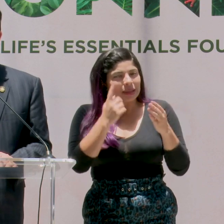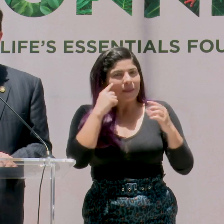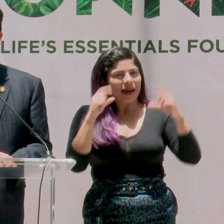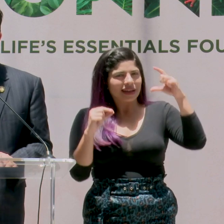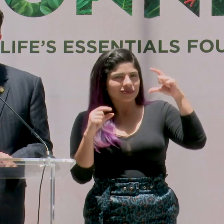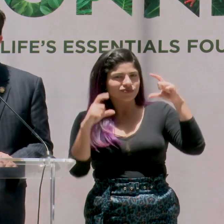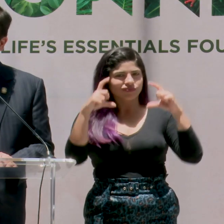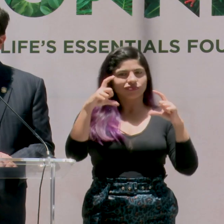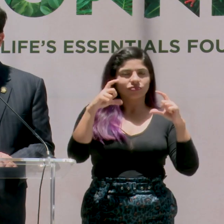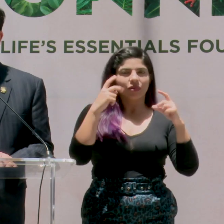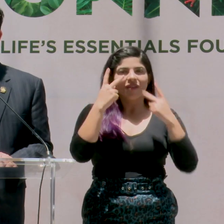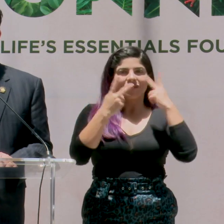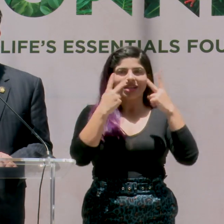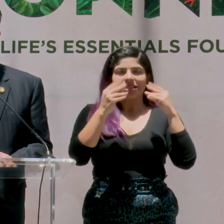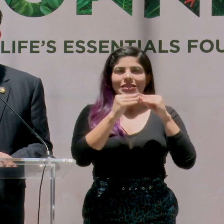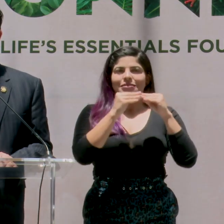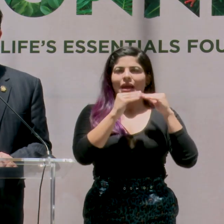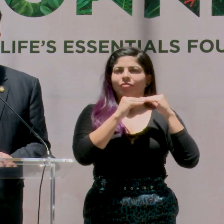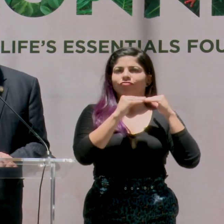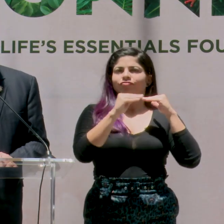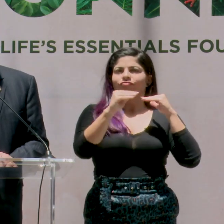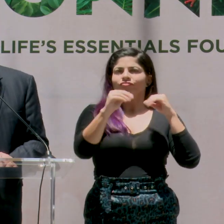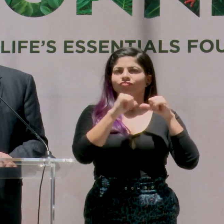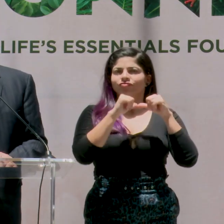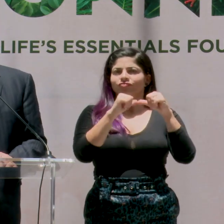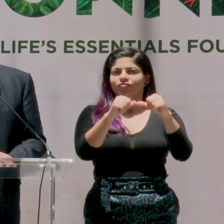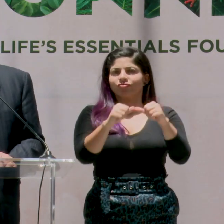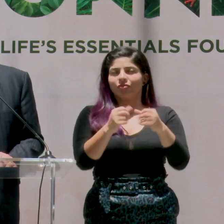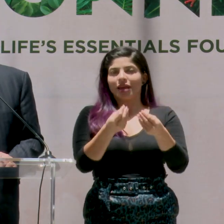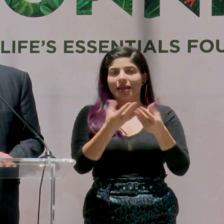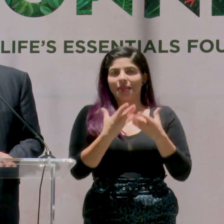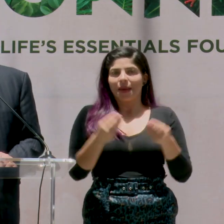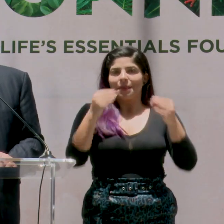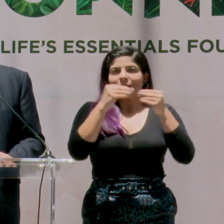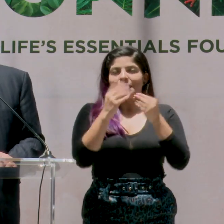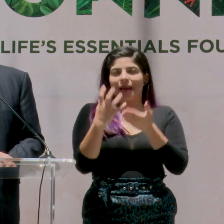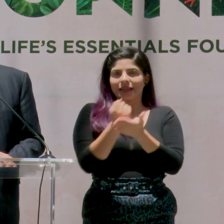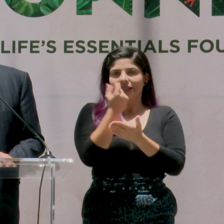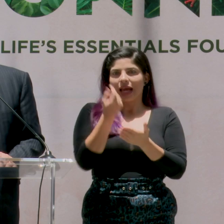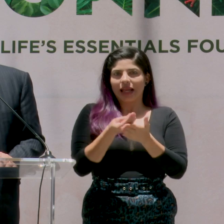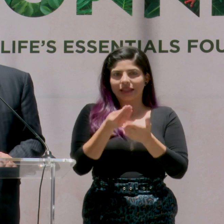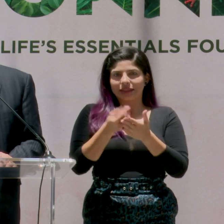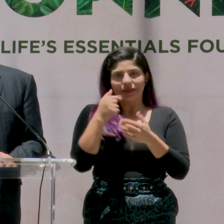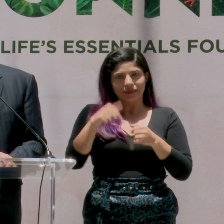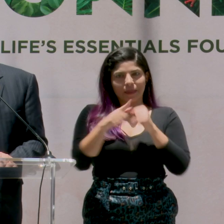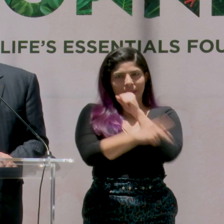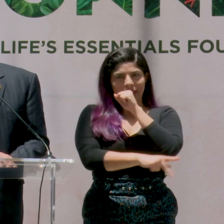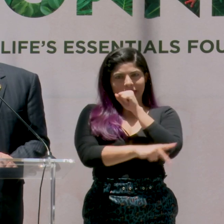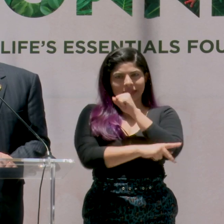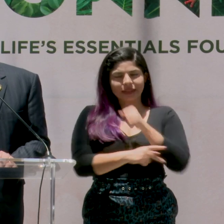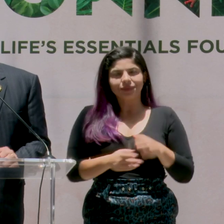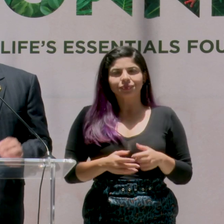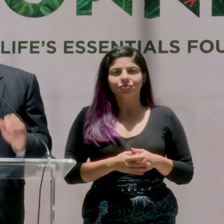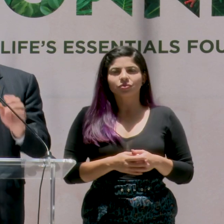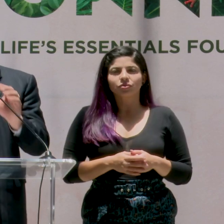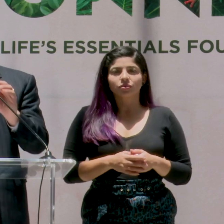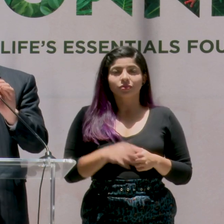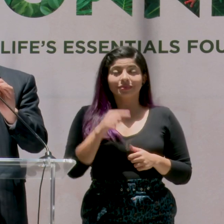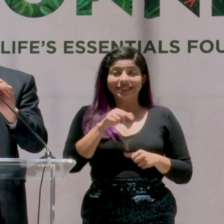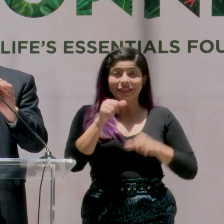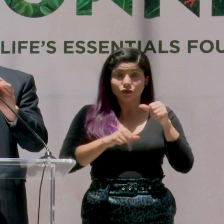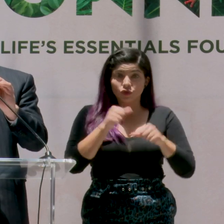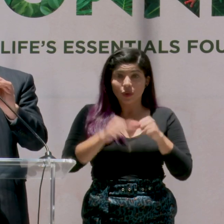ese vacío y que la visitación sea constante y genere más ingresos al país. Este